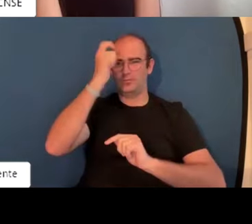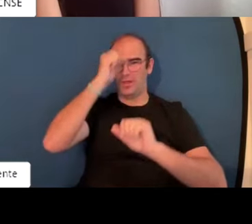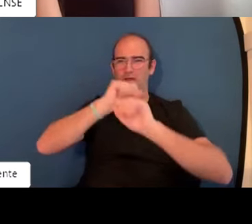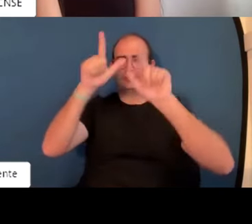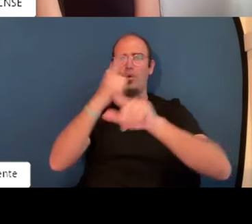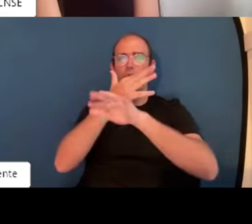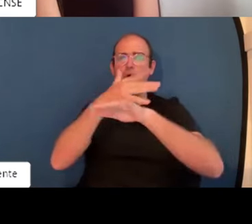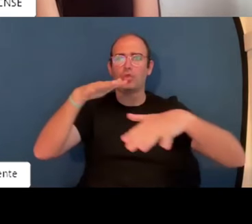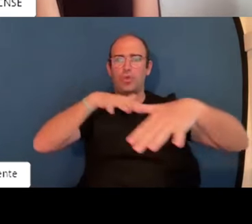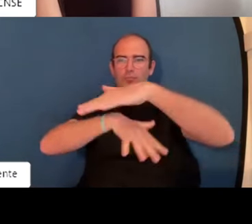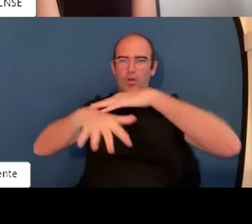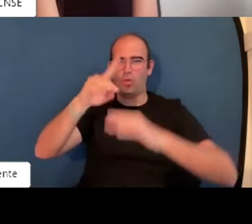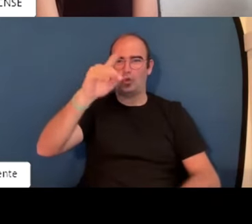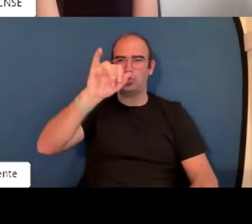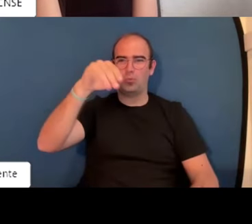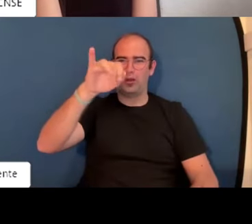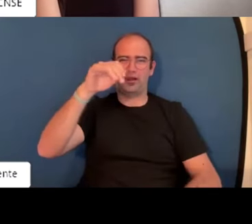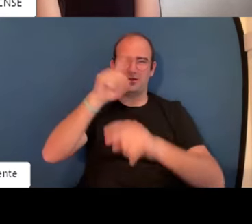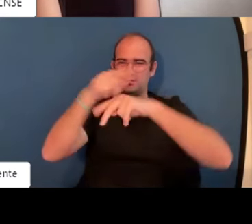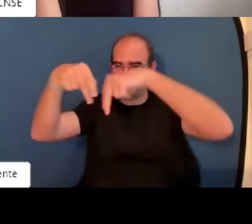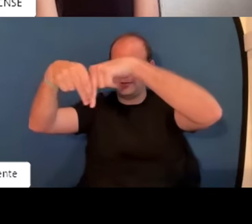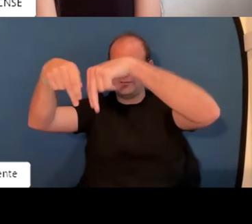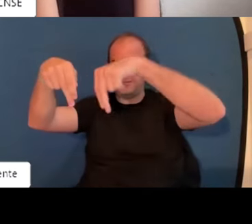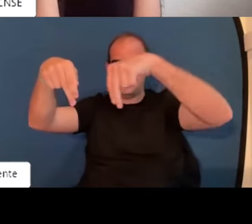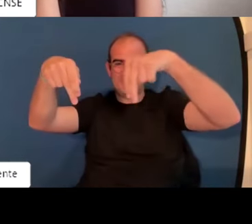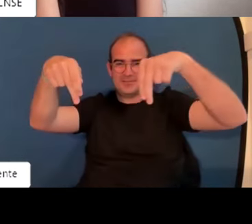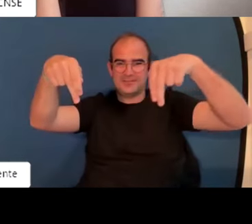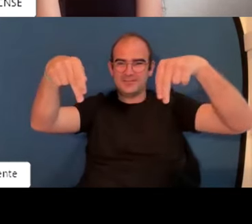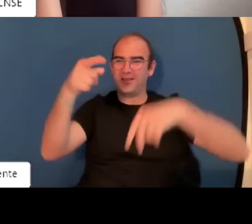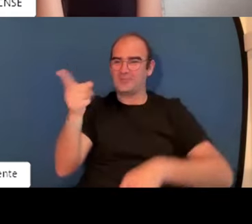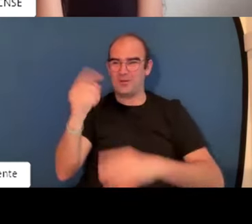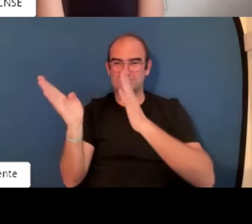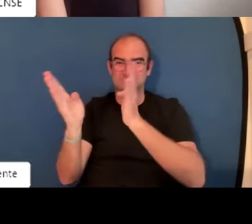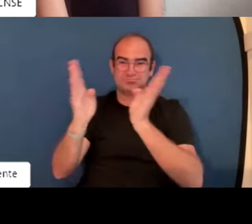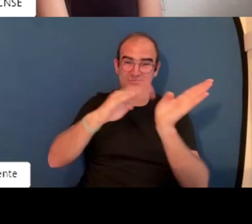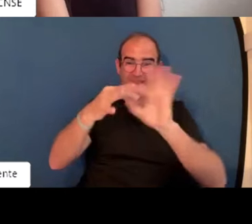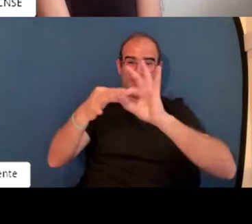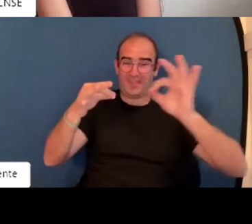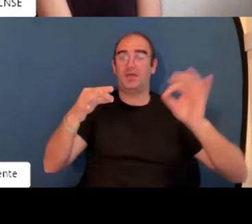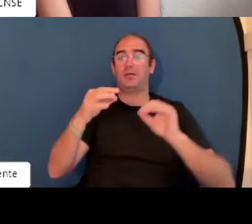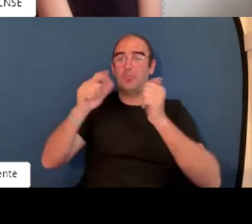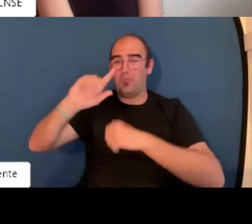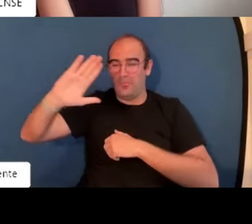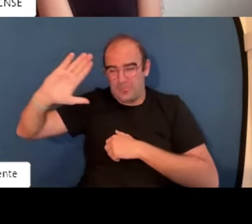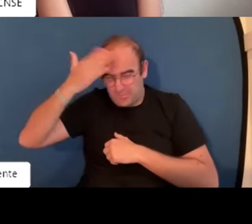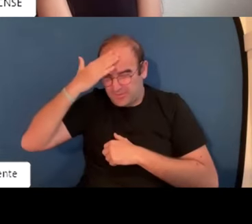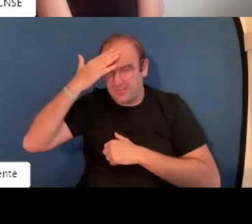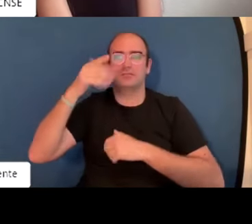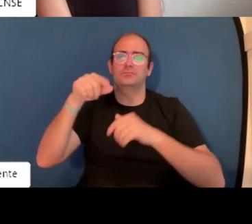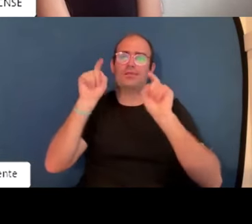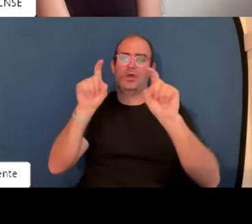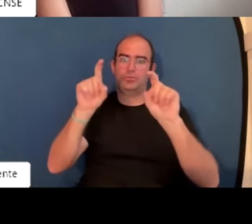por ser sordas. A ver, yo creo que podemos tener un poco un concepto de juego de dominó. Sabes que si tú